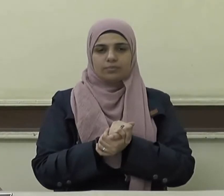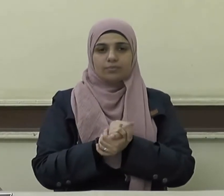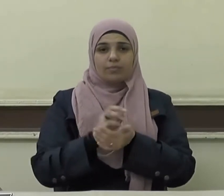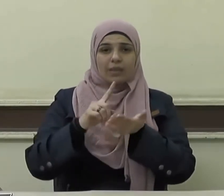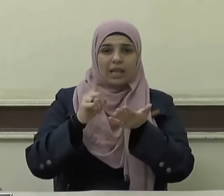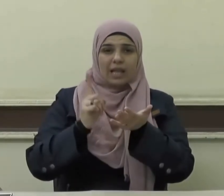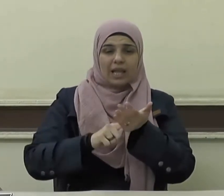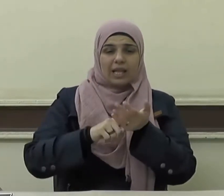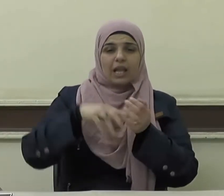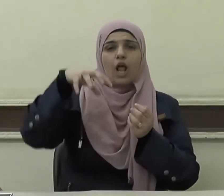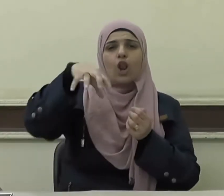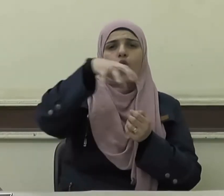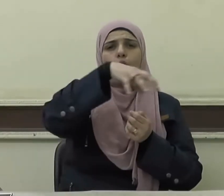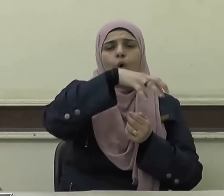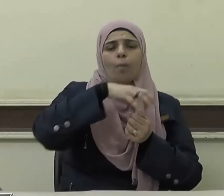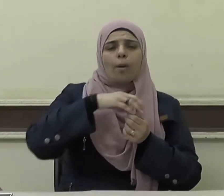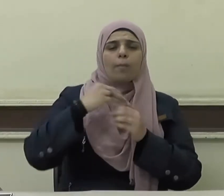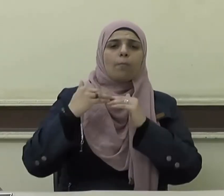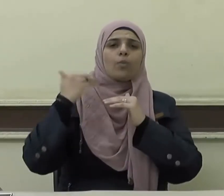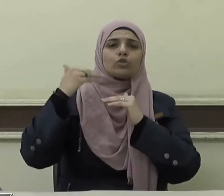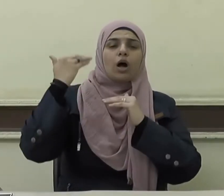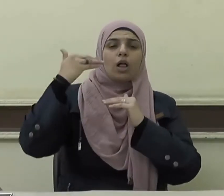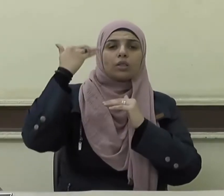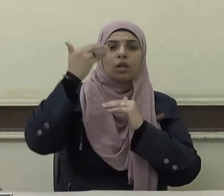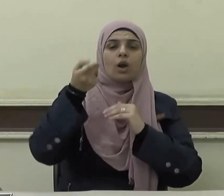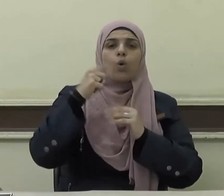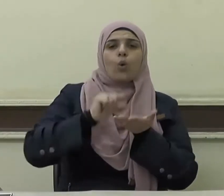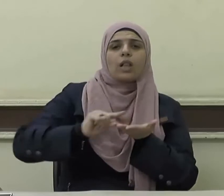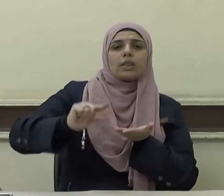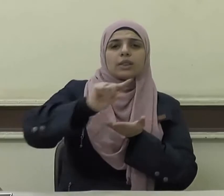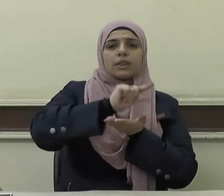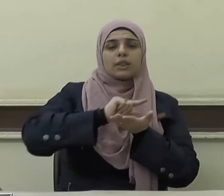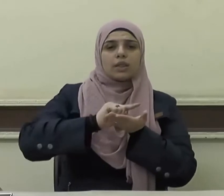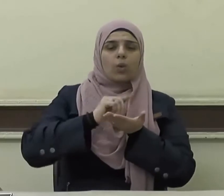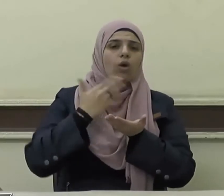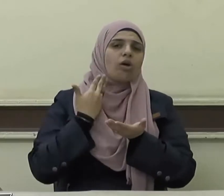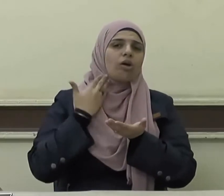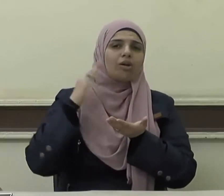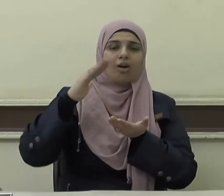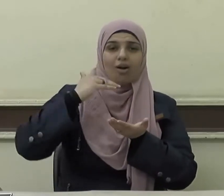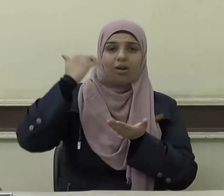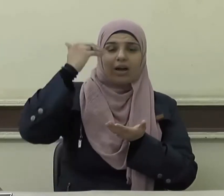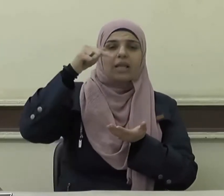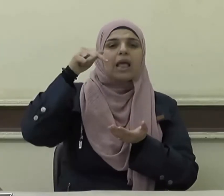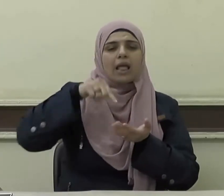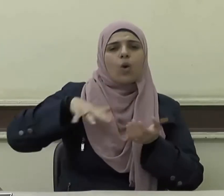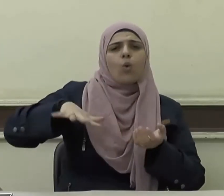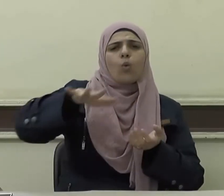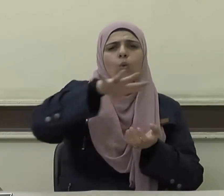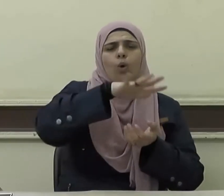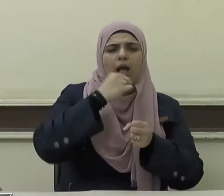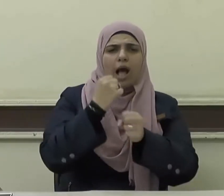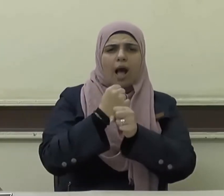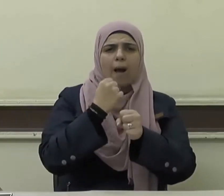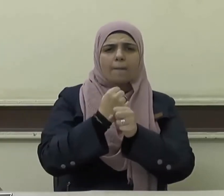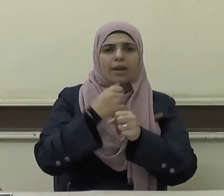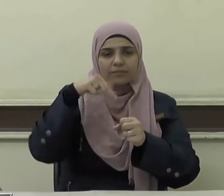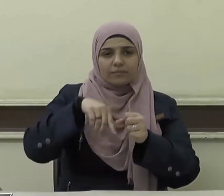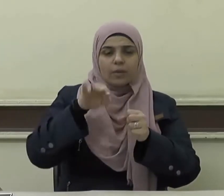فإن الأمم المتحضرة والدول الراقية هي التي تجعل من